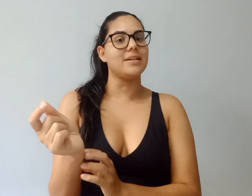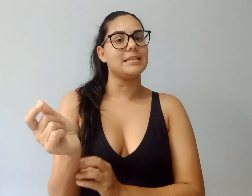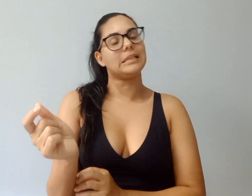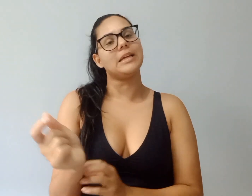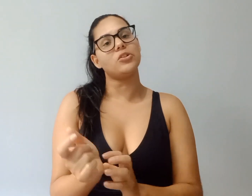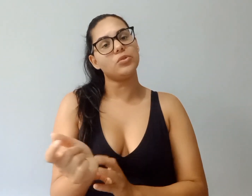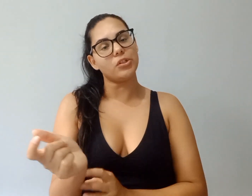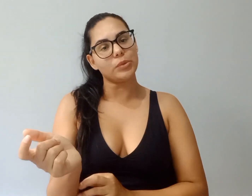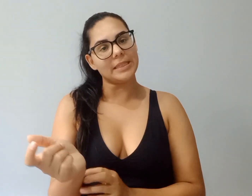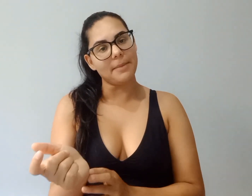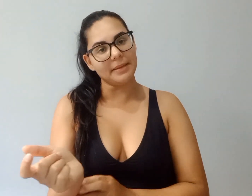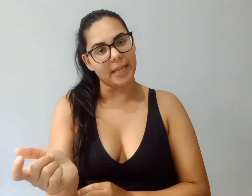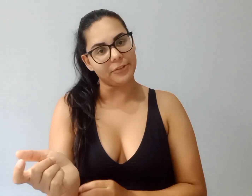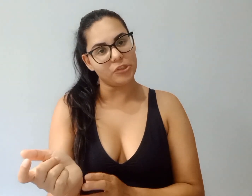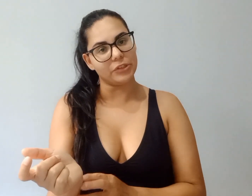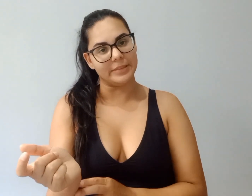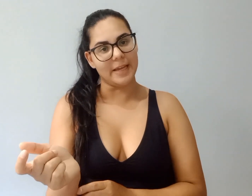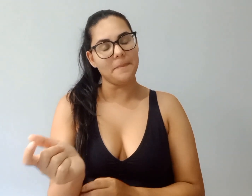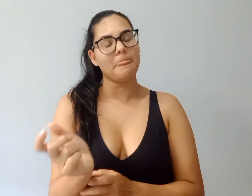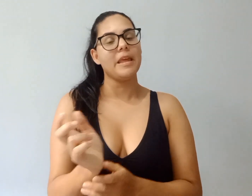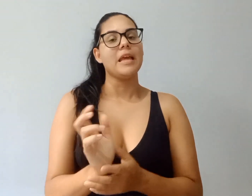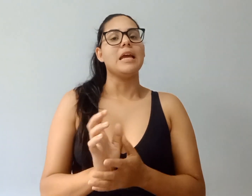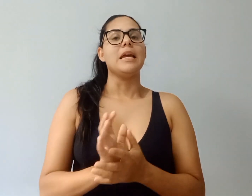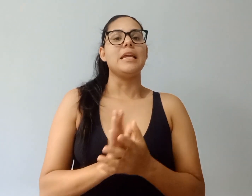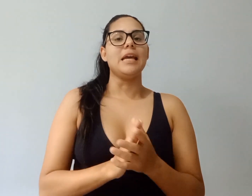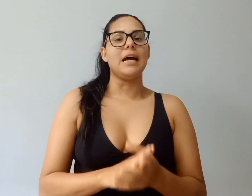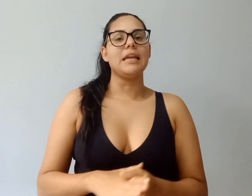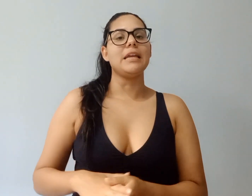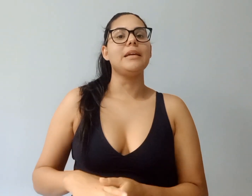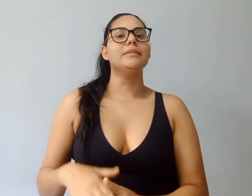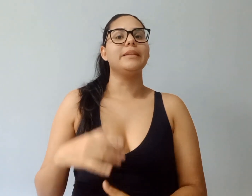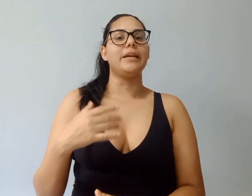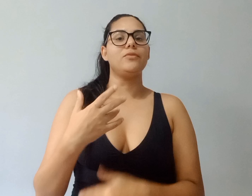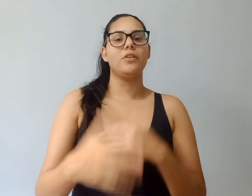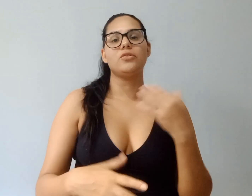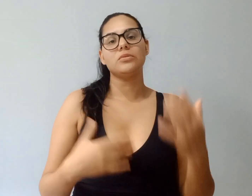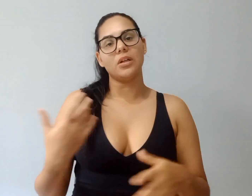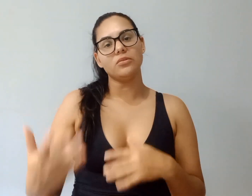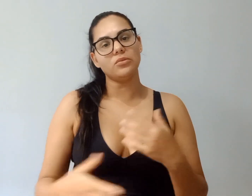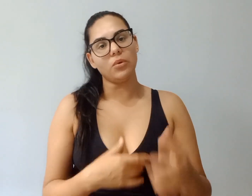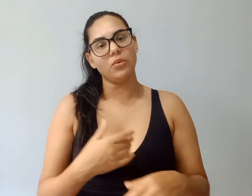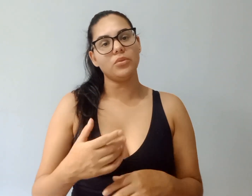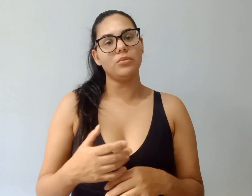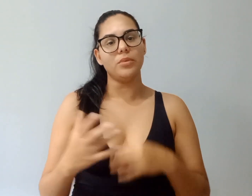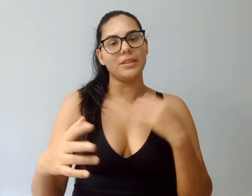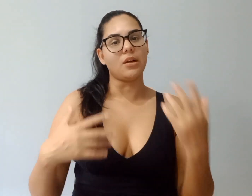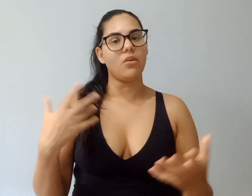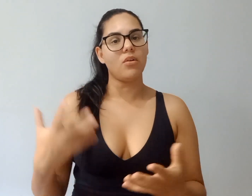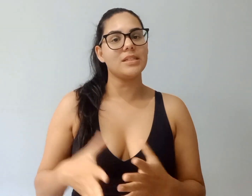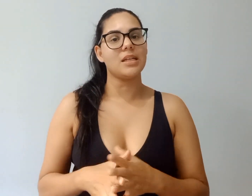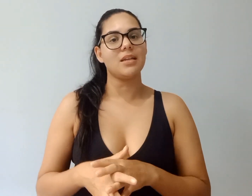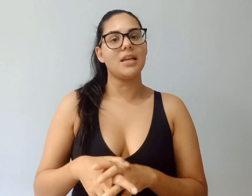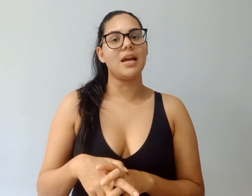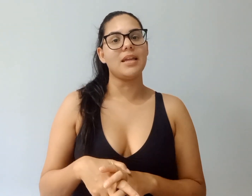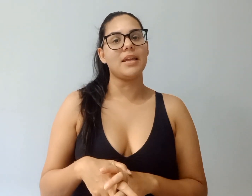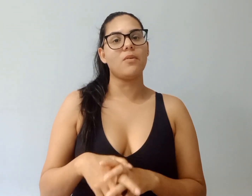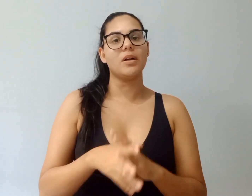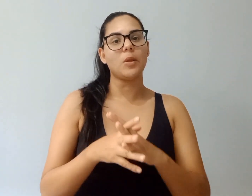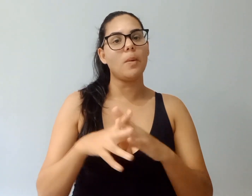a estratégia do jejum intermitente, né? E aí, né, foi juntando tudo, muita coisa e aí quando eu